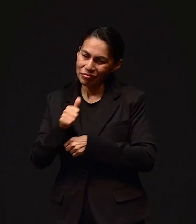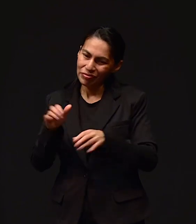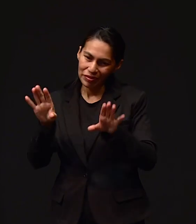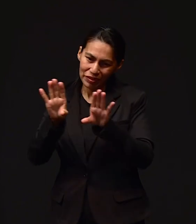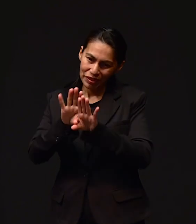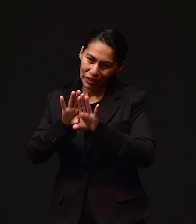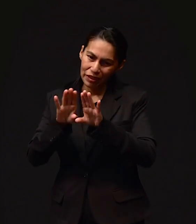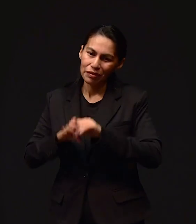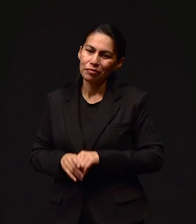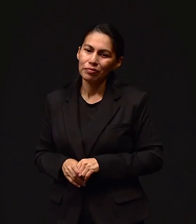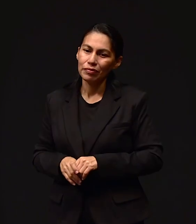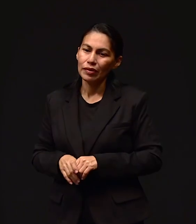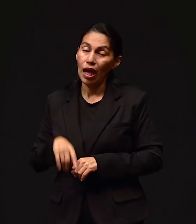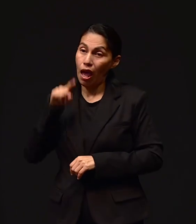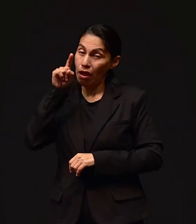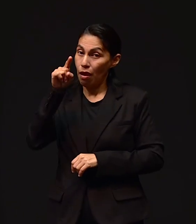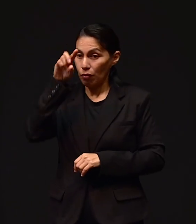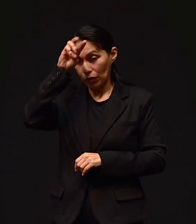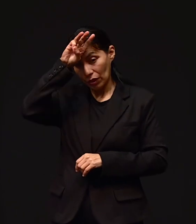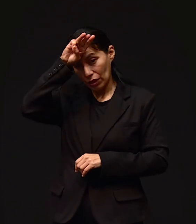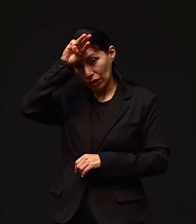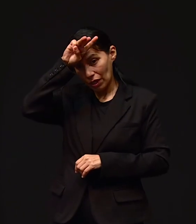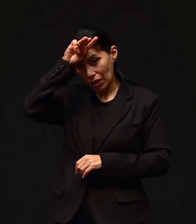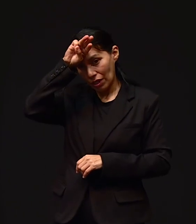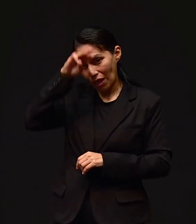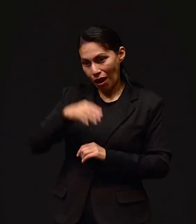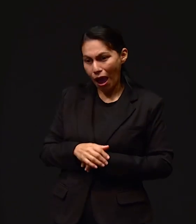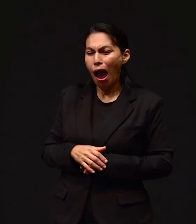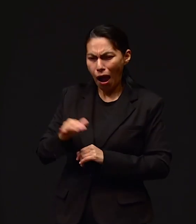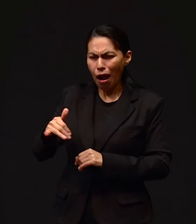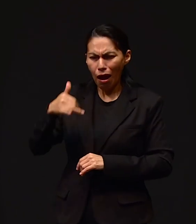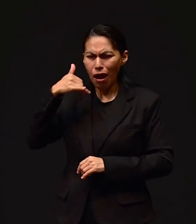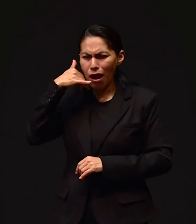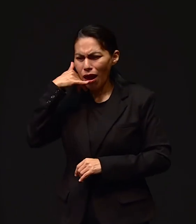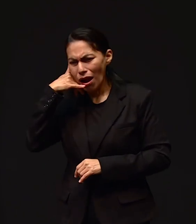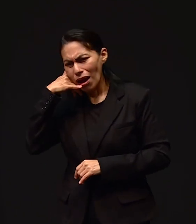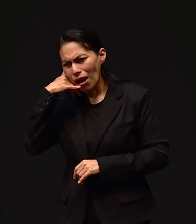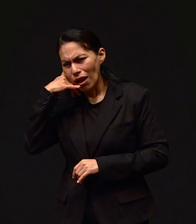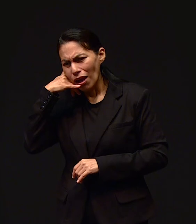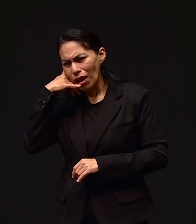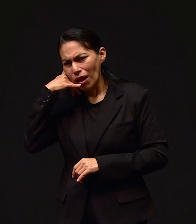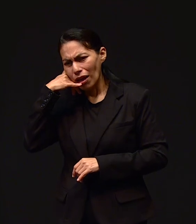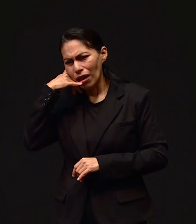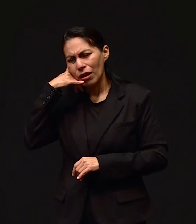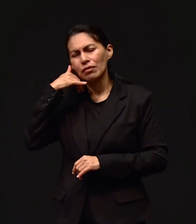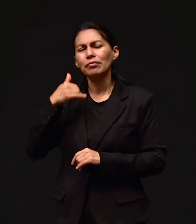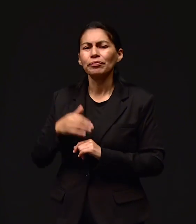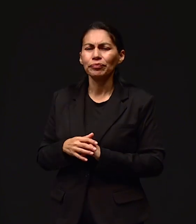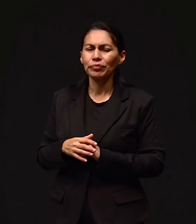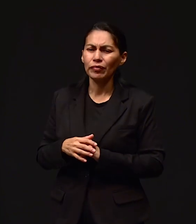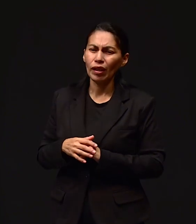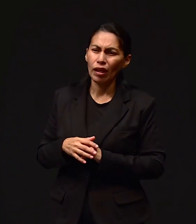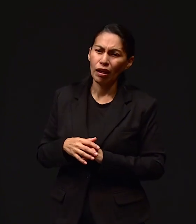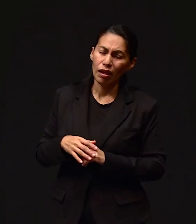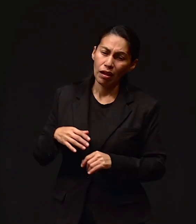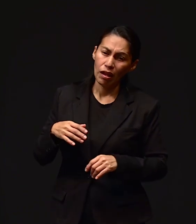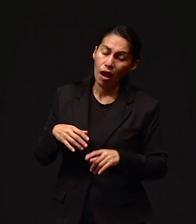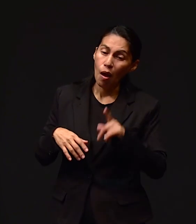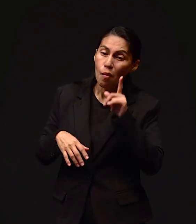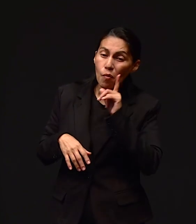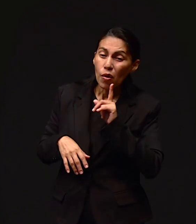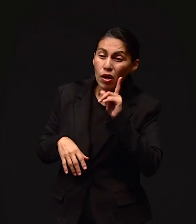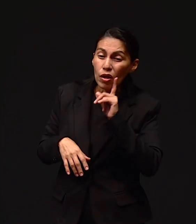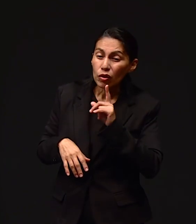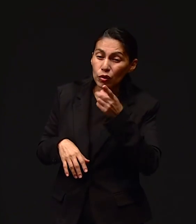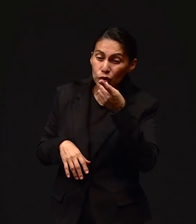alcanzamos a llegar. Pues tendría que ser hasta Monterrey. Y entonces le dije, ah, pues llamamos. Le dije yo, y agarramos el teléfono y enseguida llamamos.